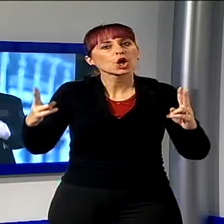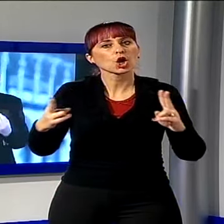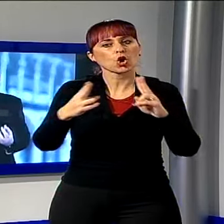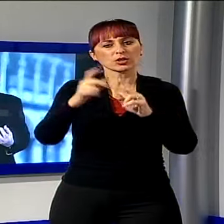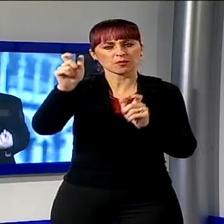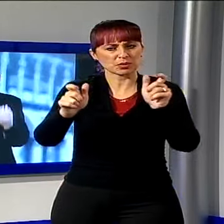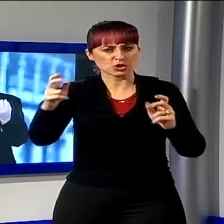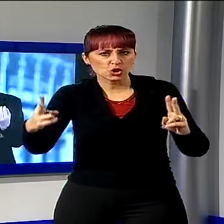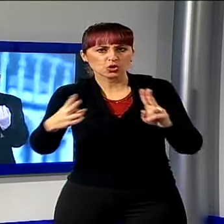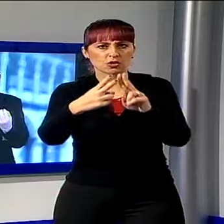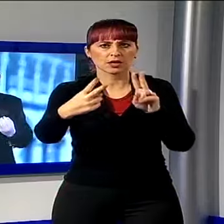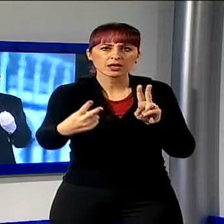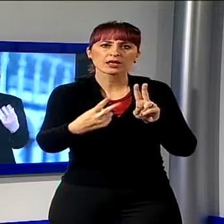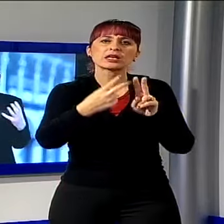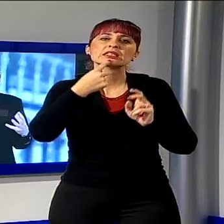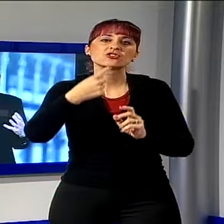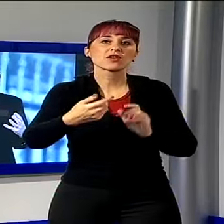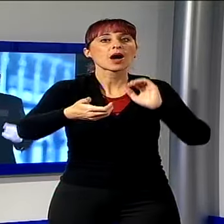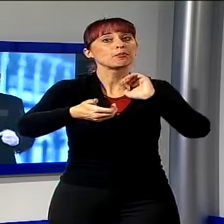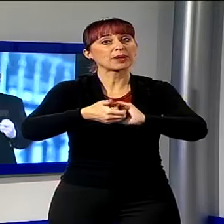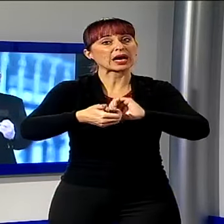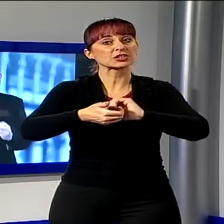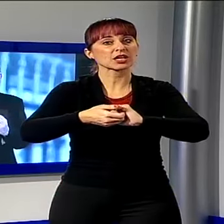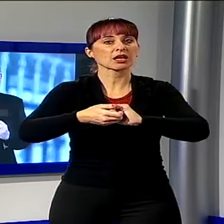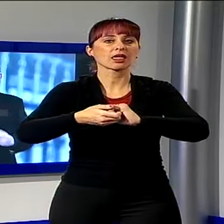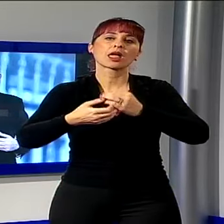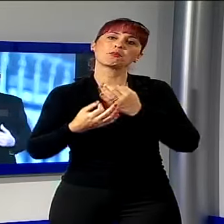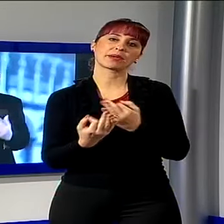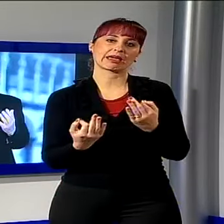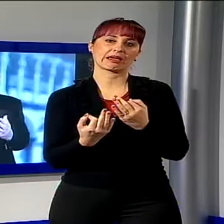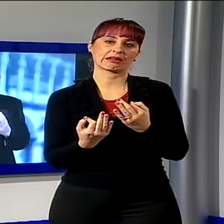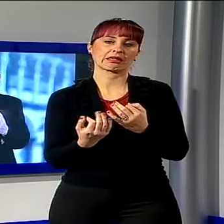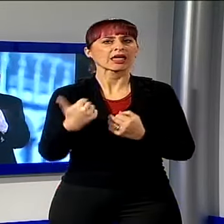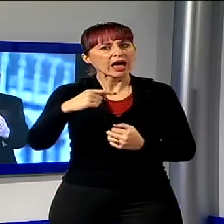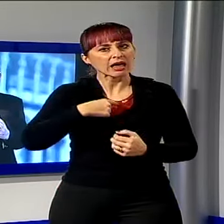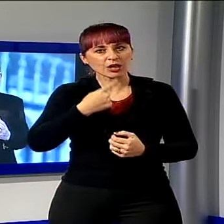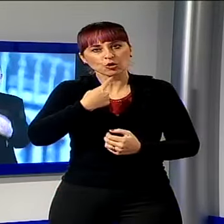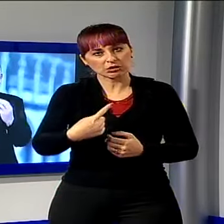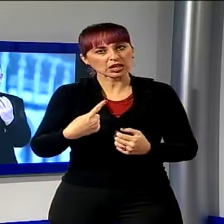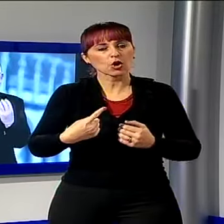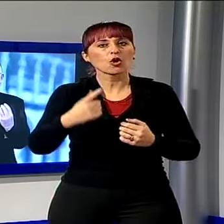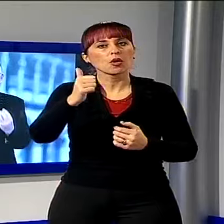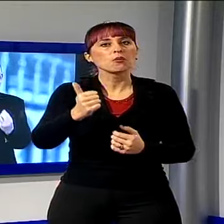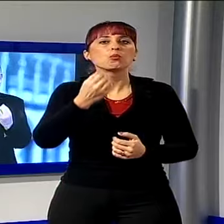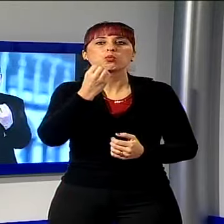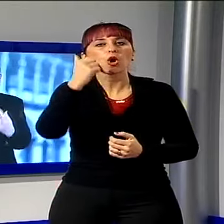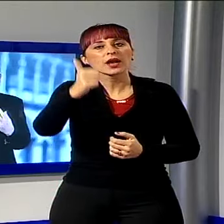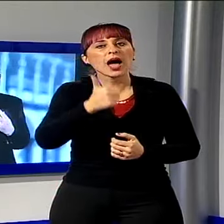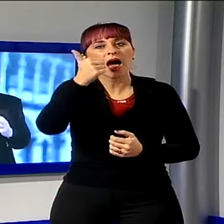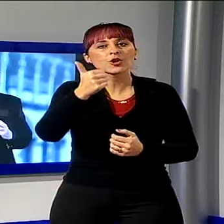persone, essenzialmente pace e bene. Anche io dico per il buon anno pace e bene, per pace